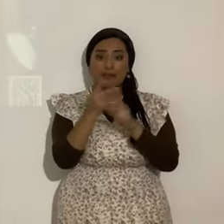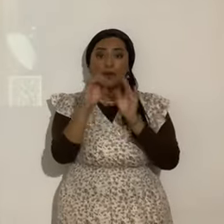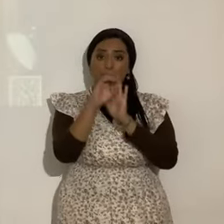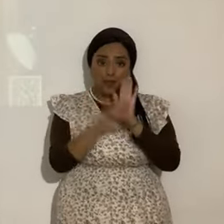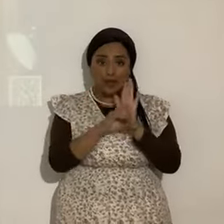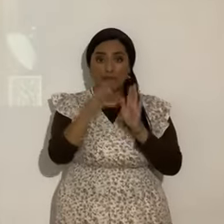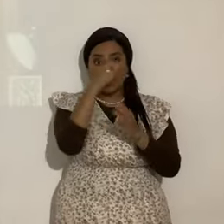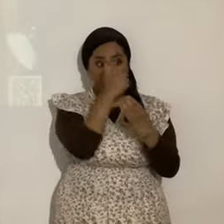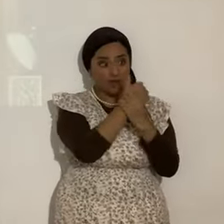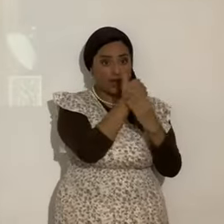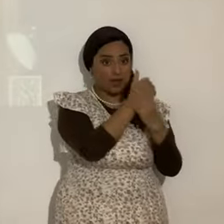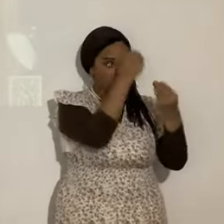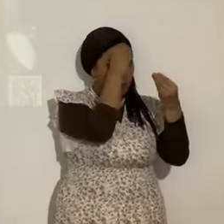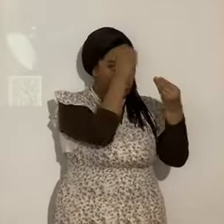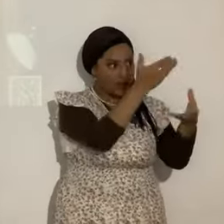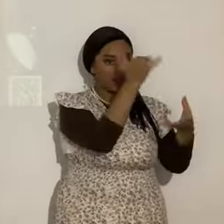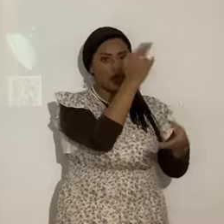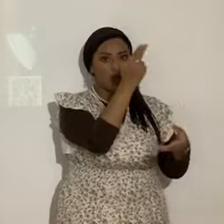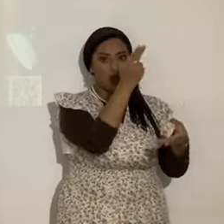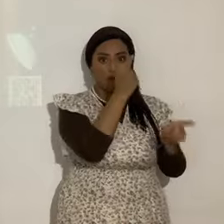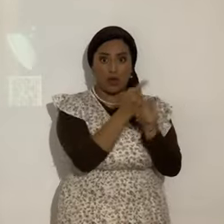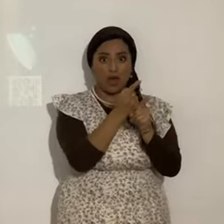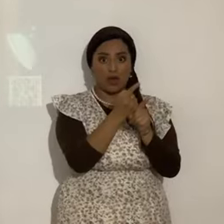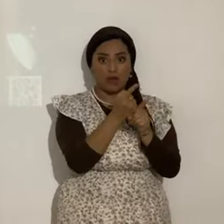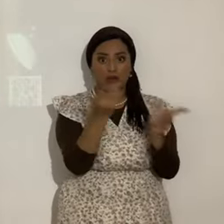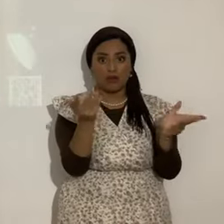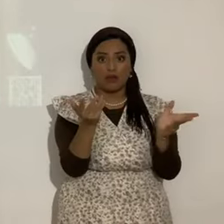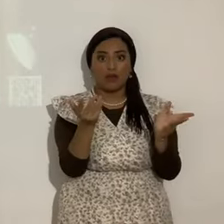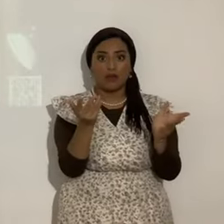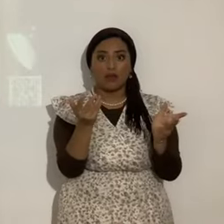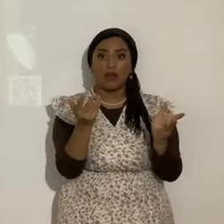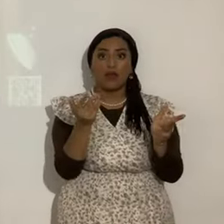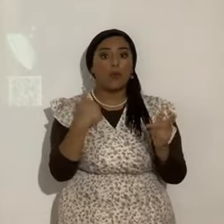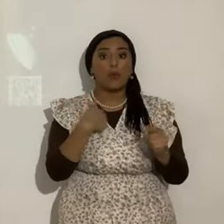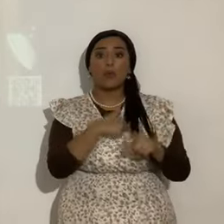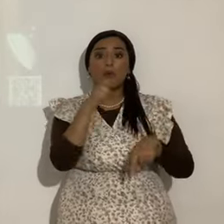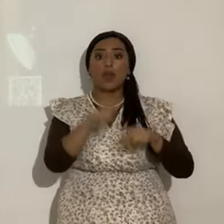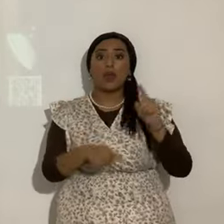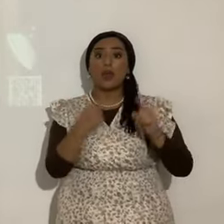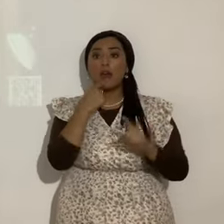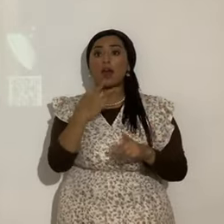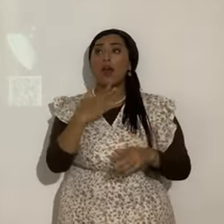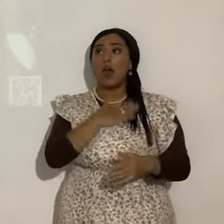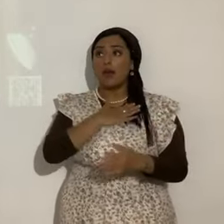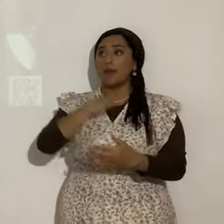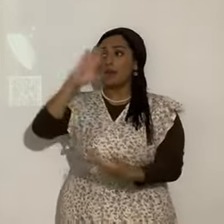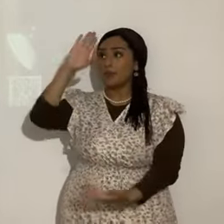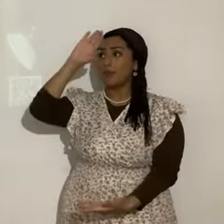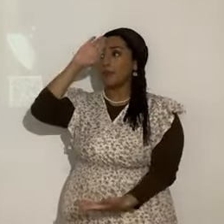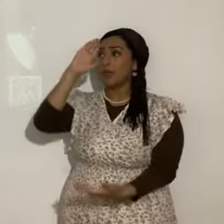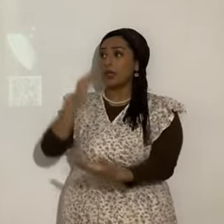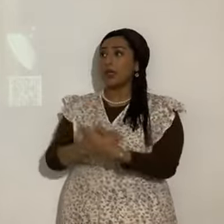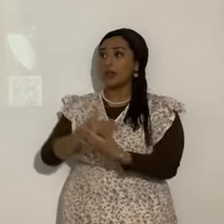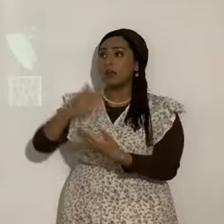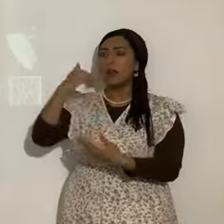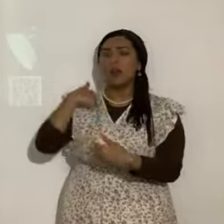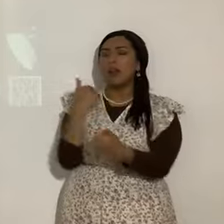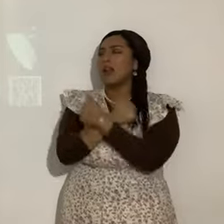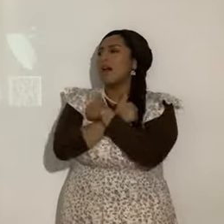obediente. Si no se puede uno decir, hijo del Eterno, así, yo amo mucho al Eterno. Entonces,